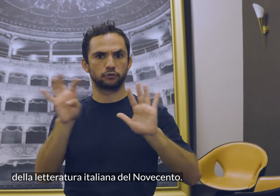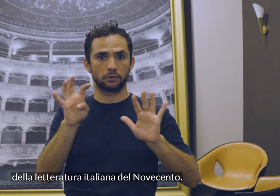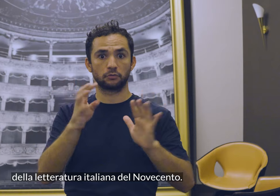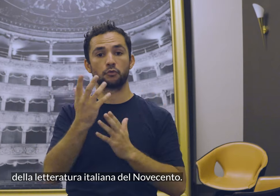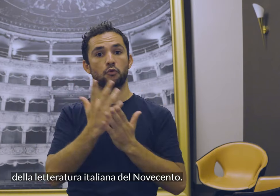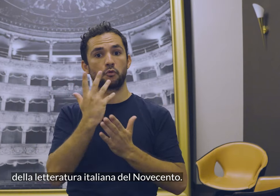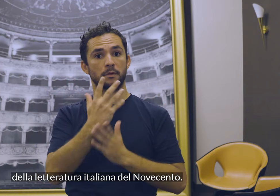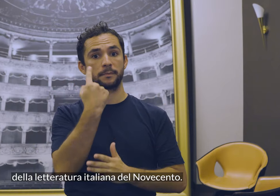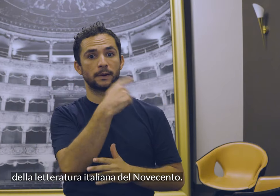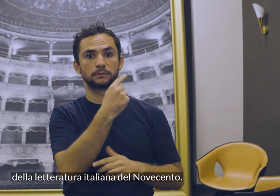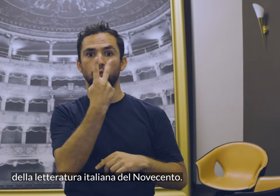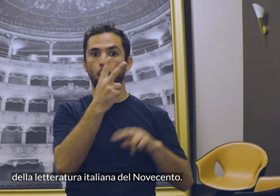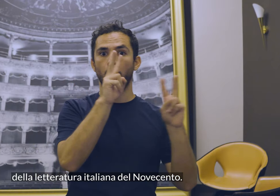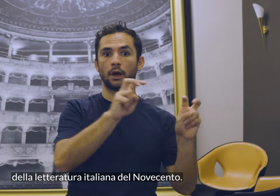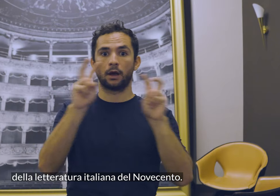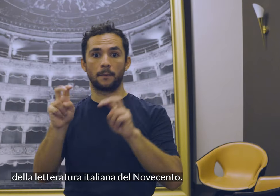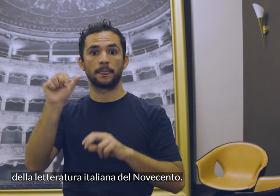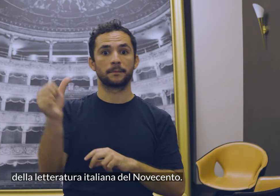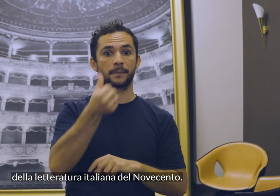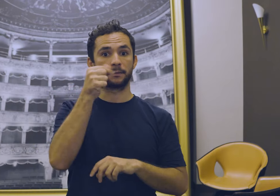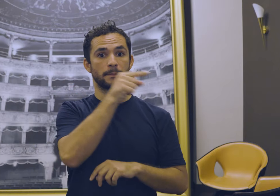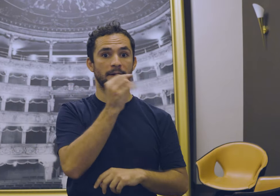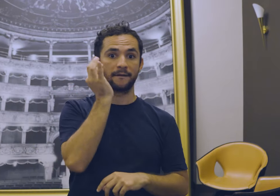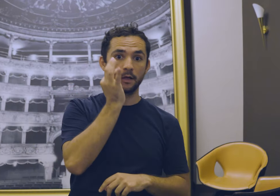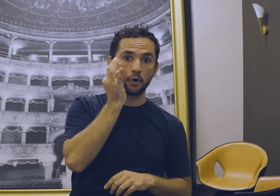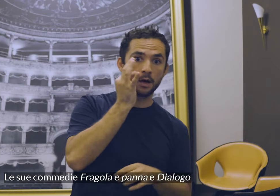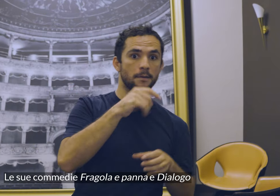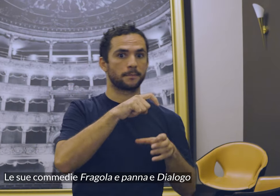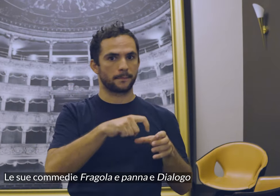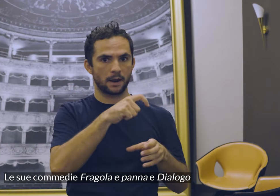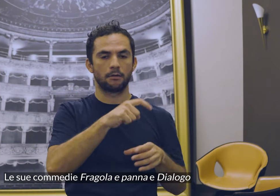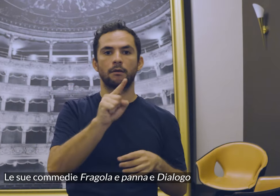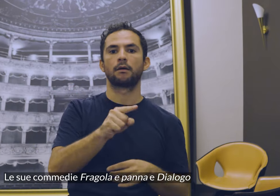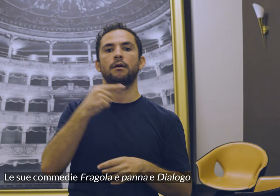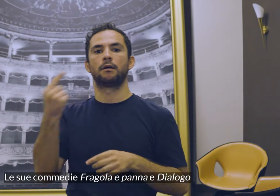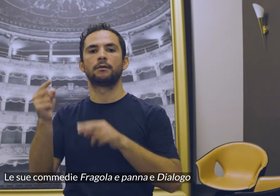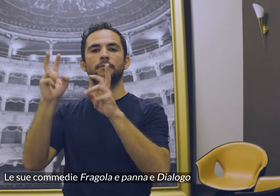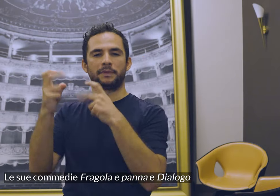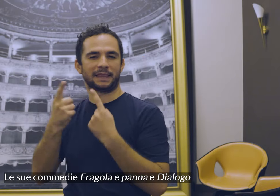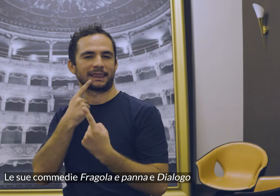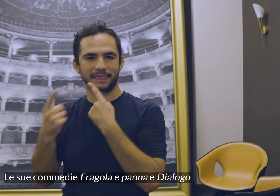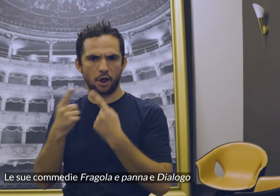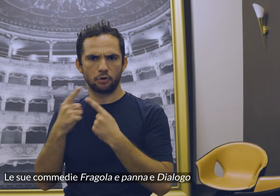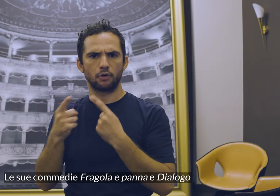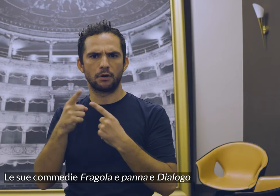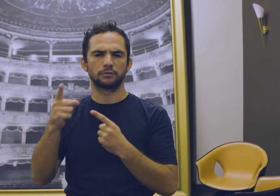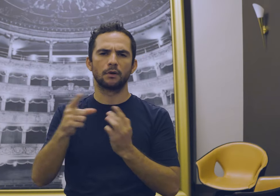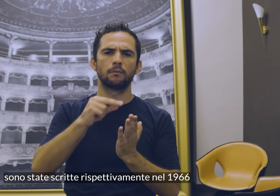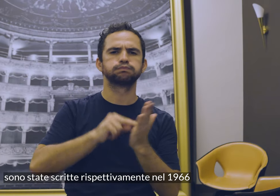della letteratura italiana del Novecento Le sue commedie Fragola e panna e dialogo sono